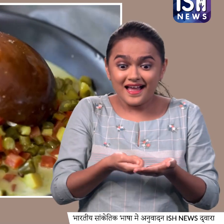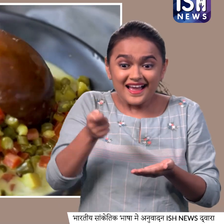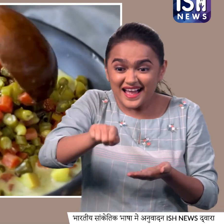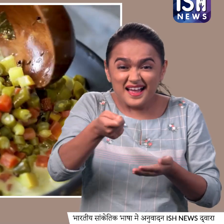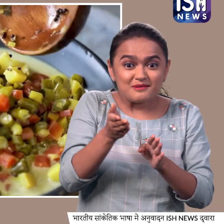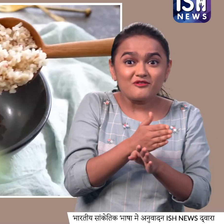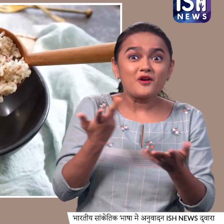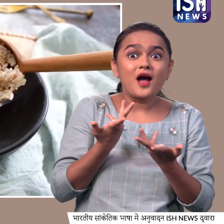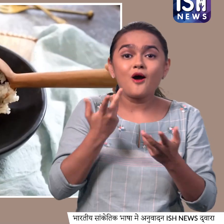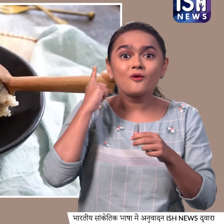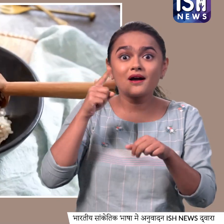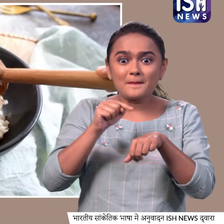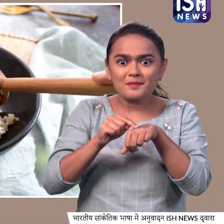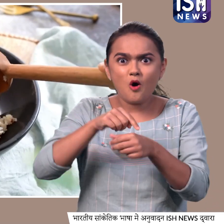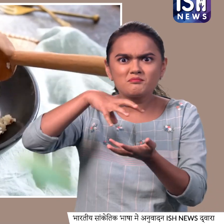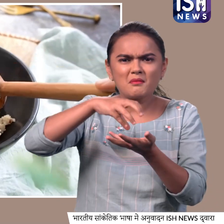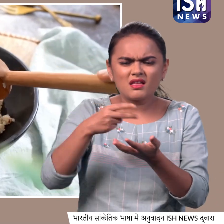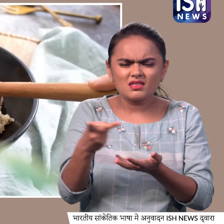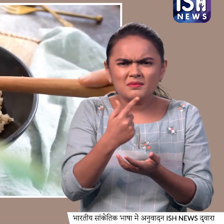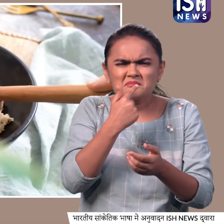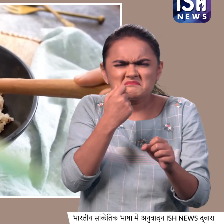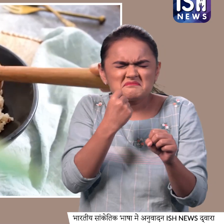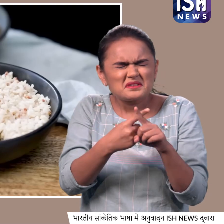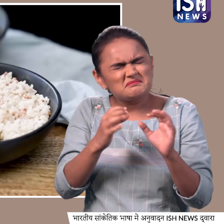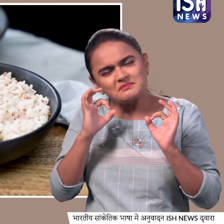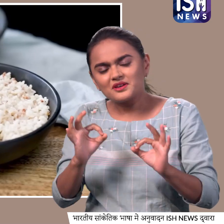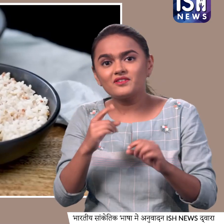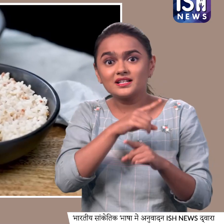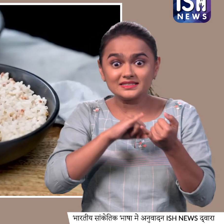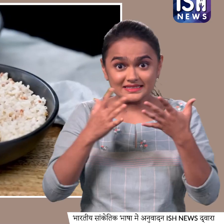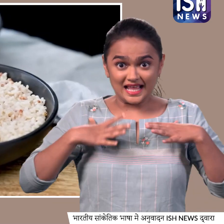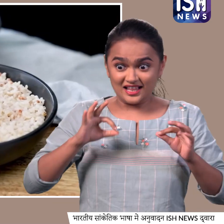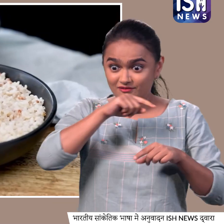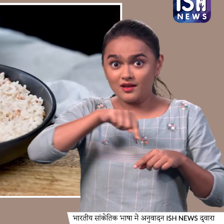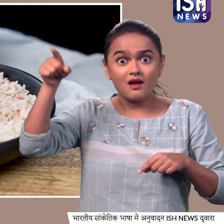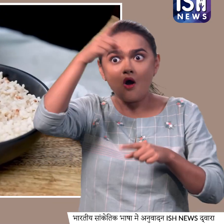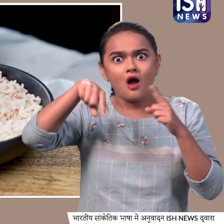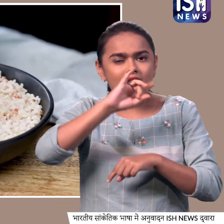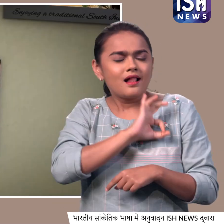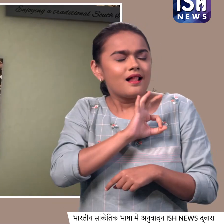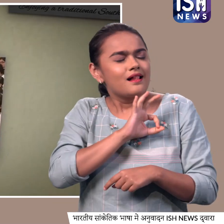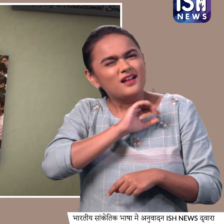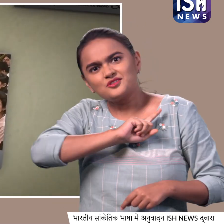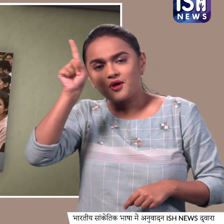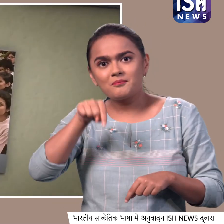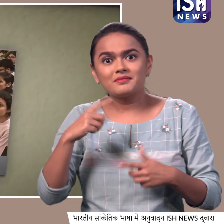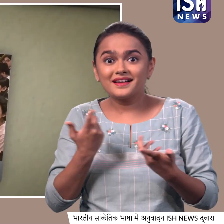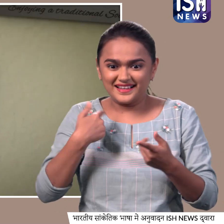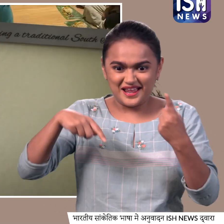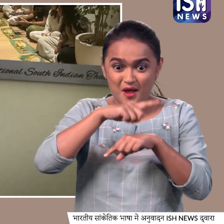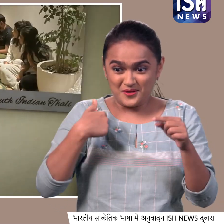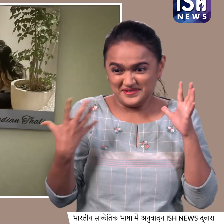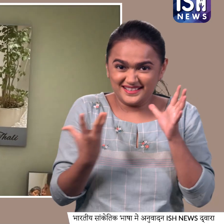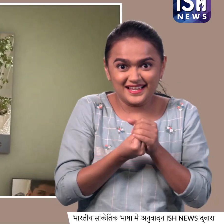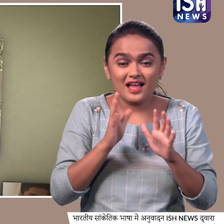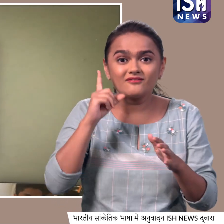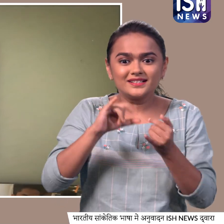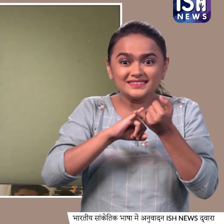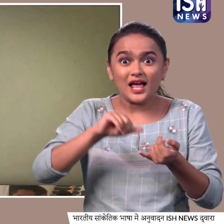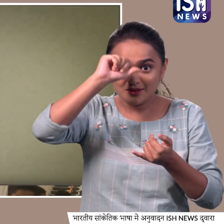तर